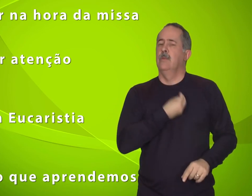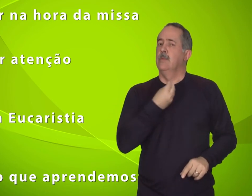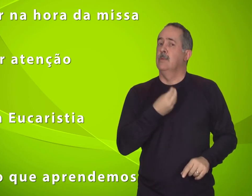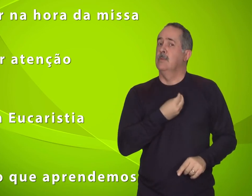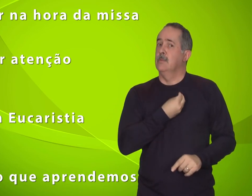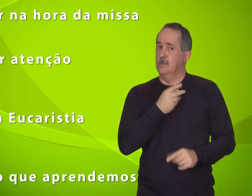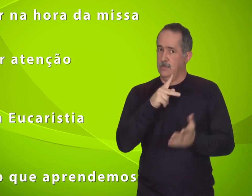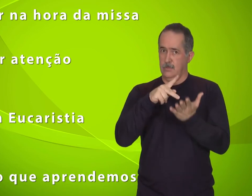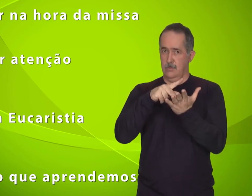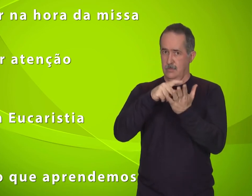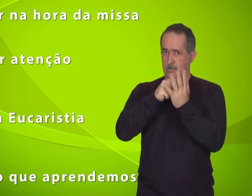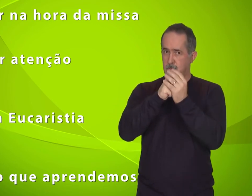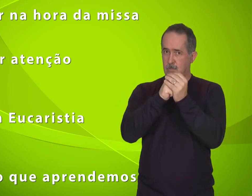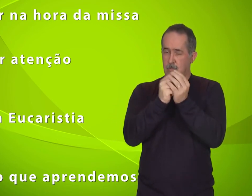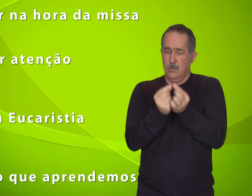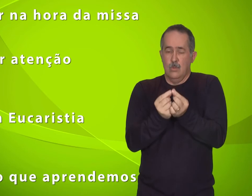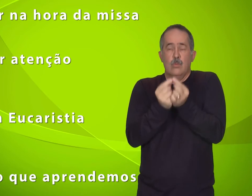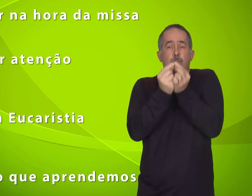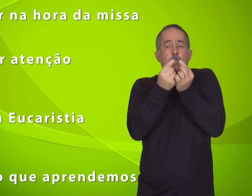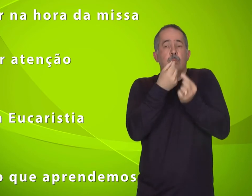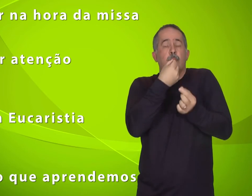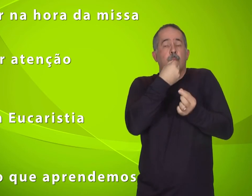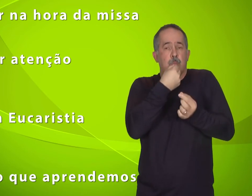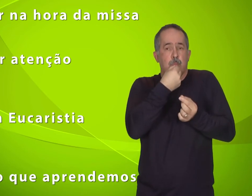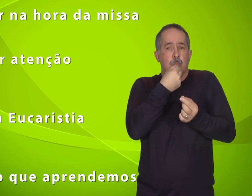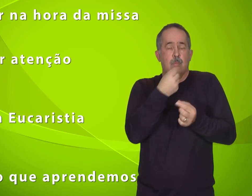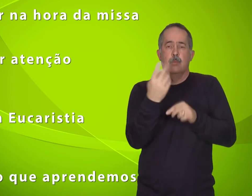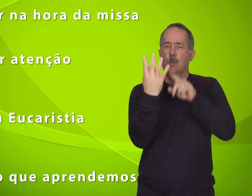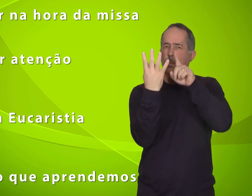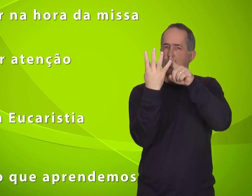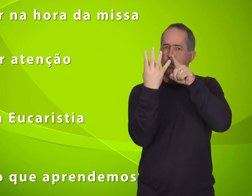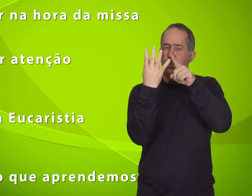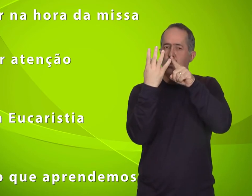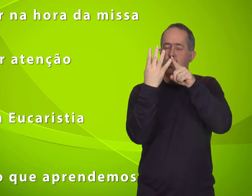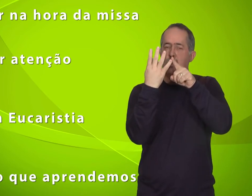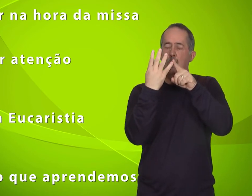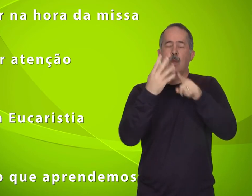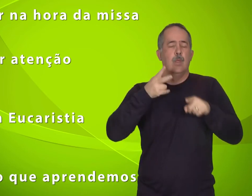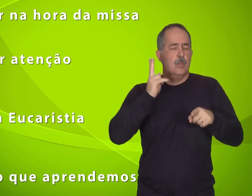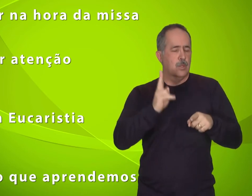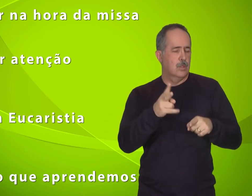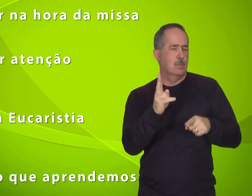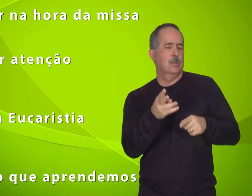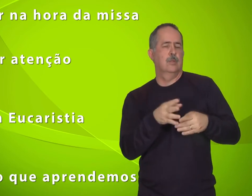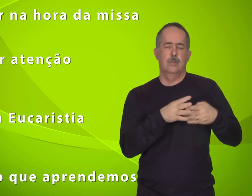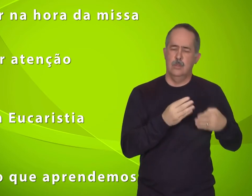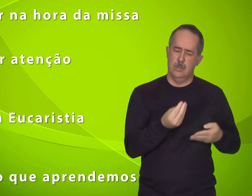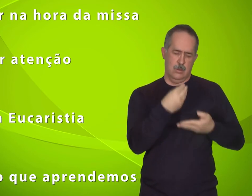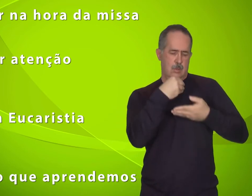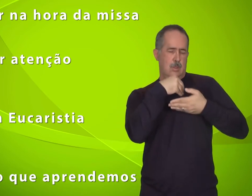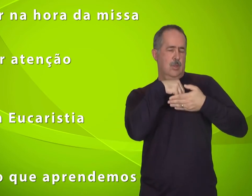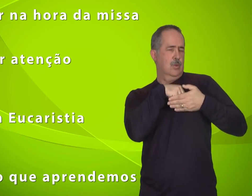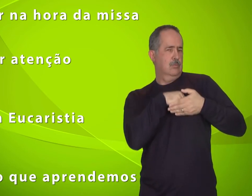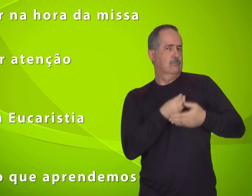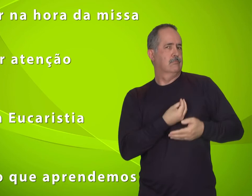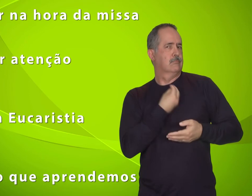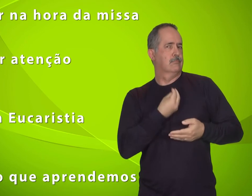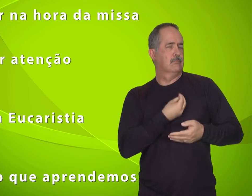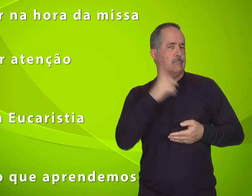viver o mistério da Eucaristia e levar para nossa vida, nosso dia a